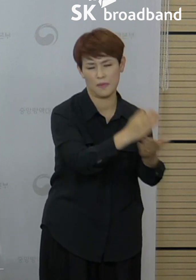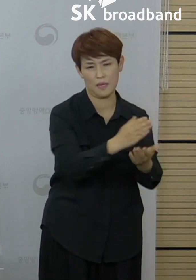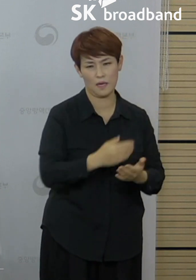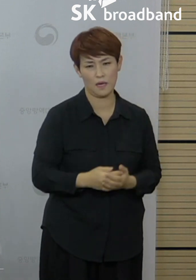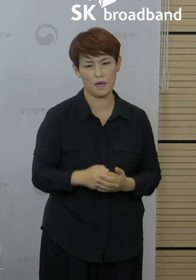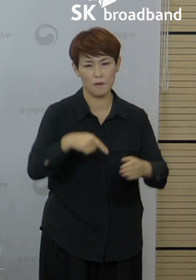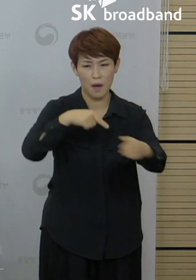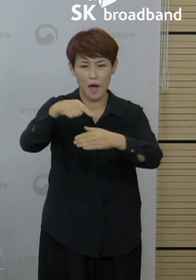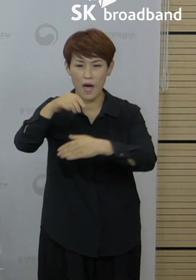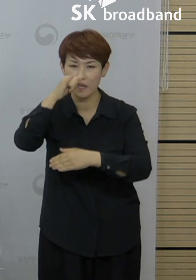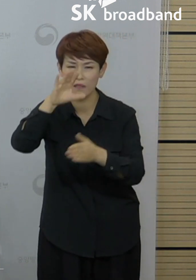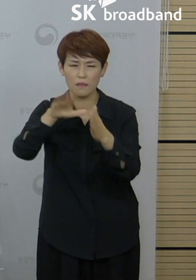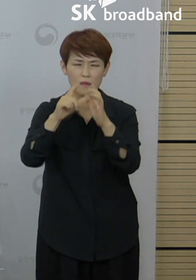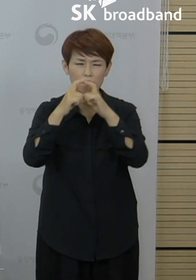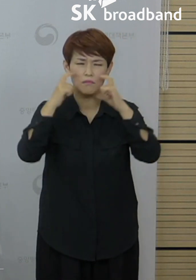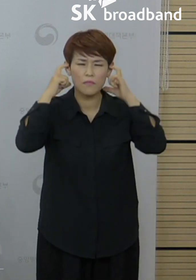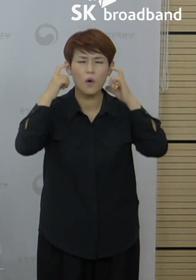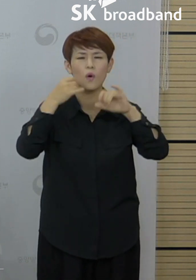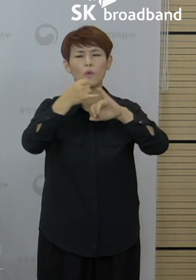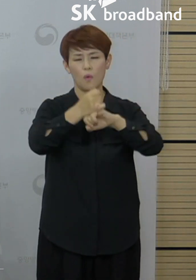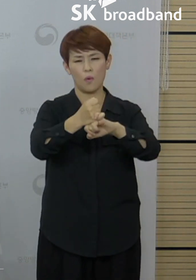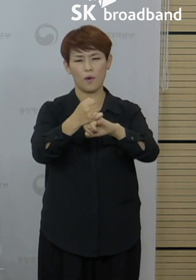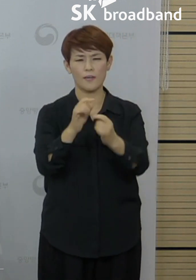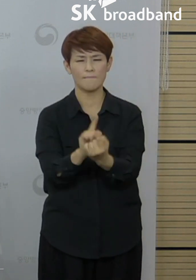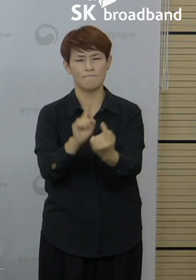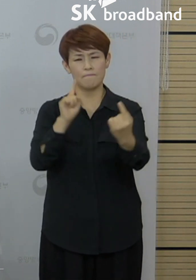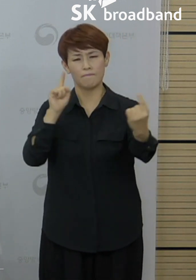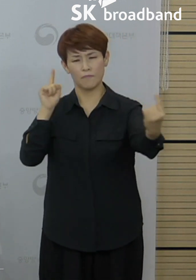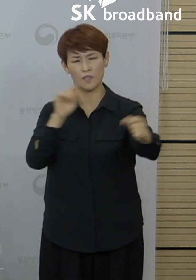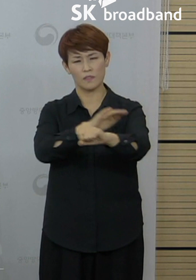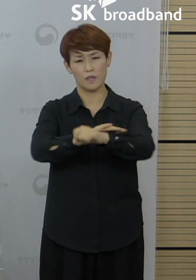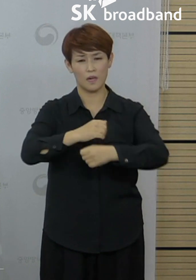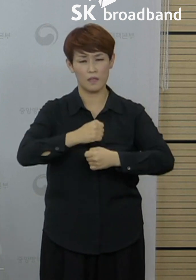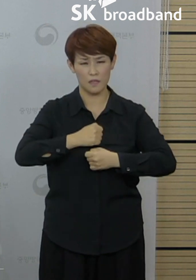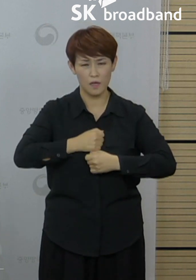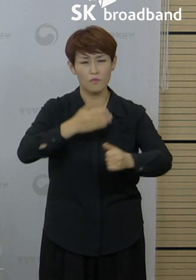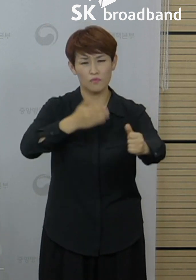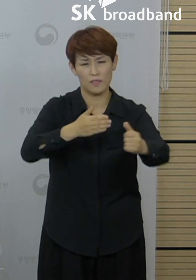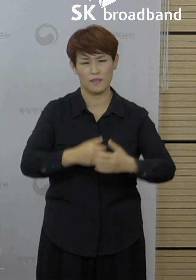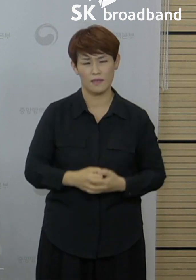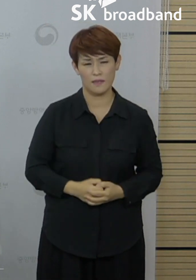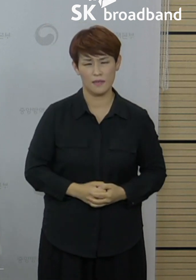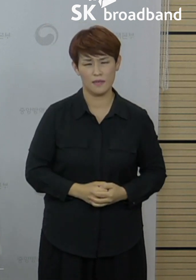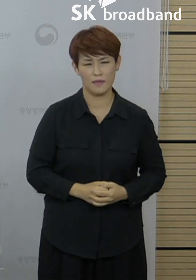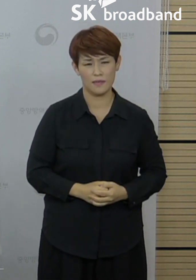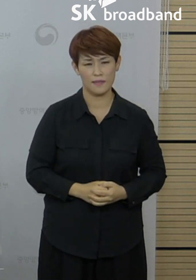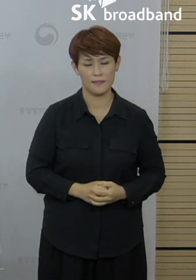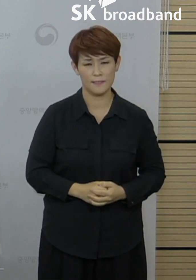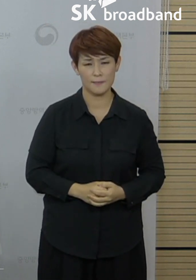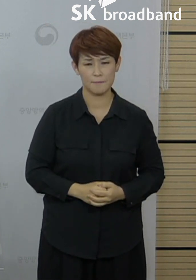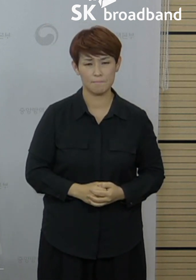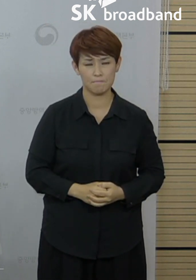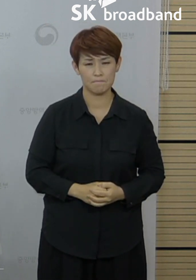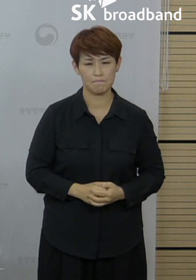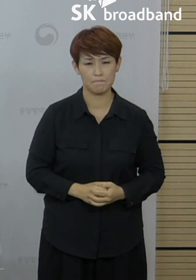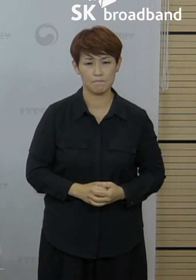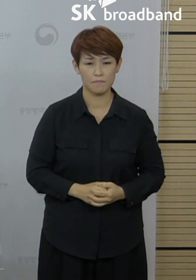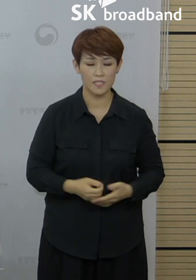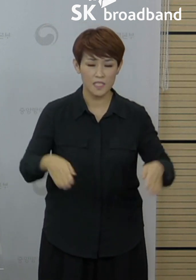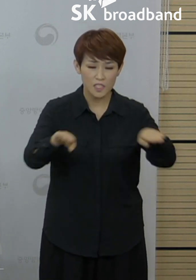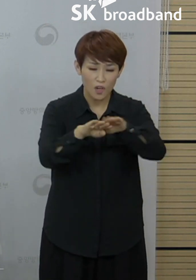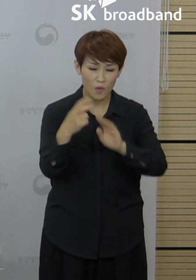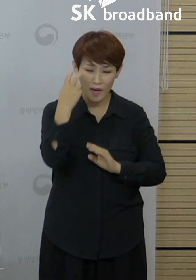마스크를 착용하시고 거리 두기를 반드시 준수해 줄 것을 당부드리겠습니다. 또한 시설